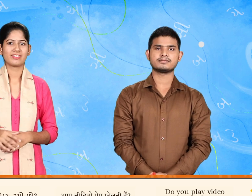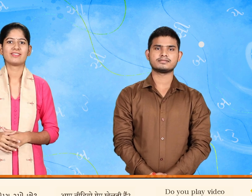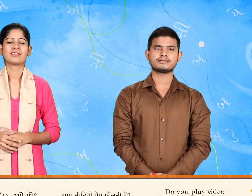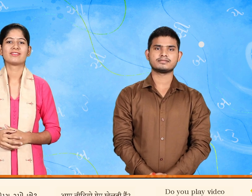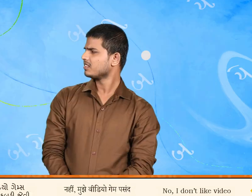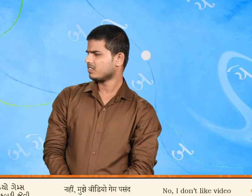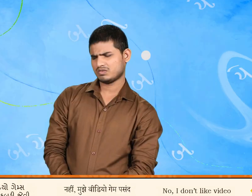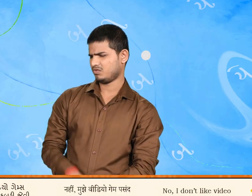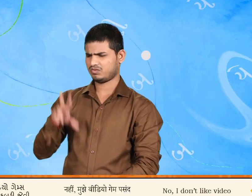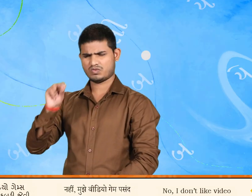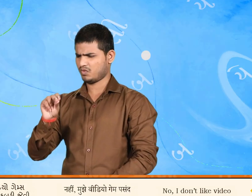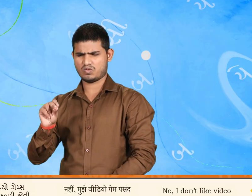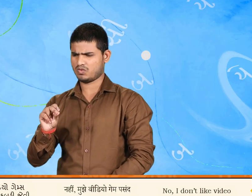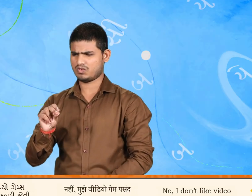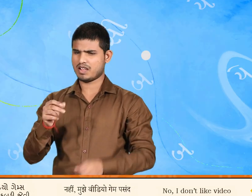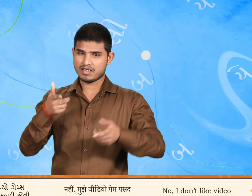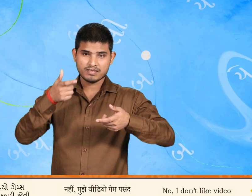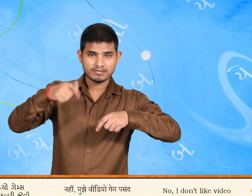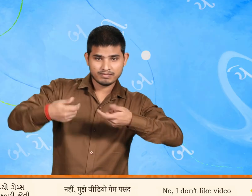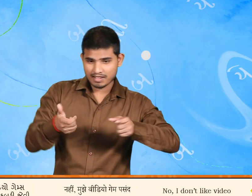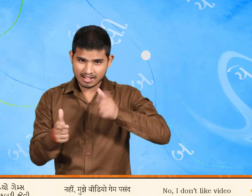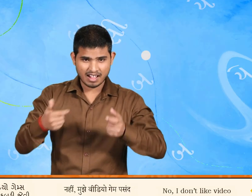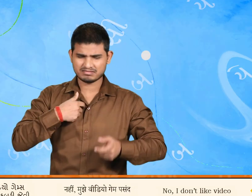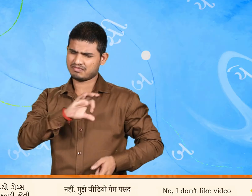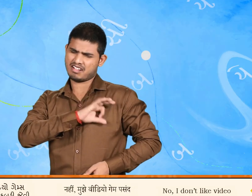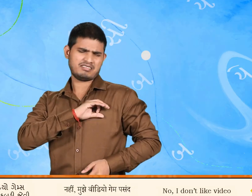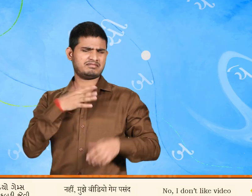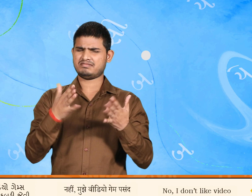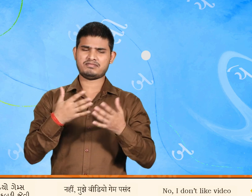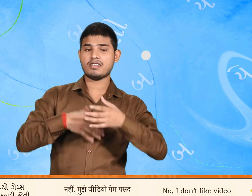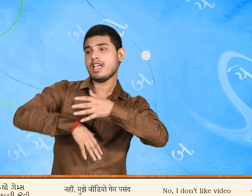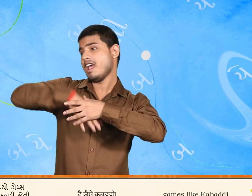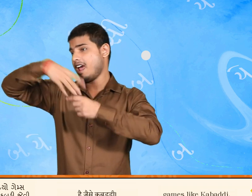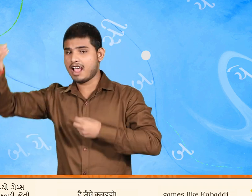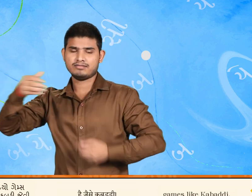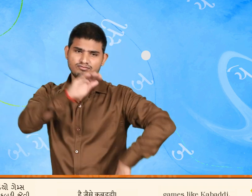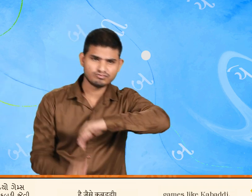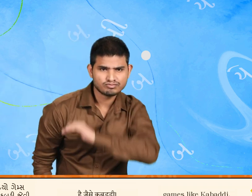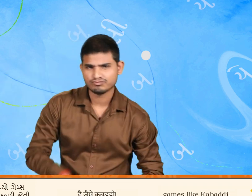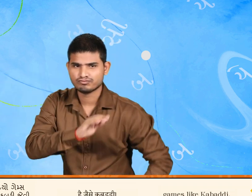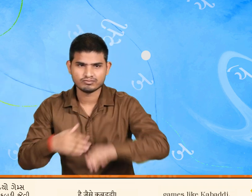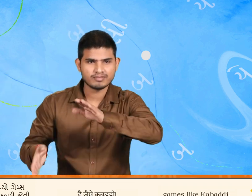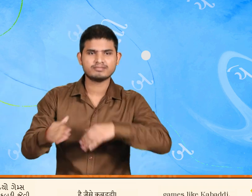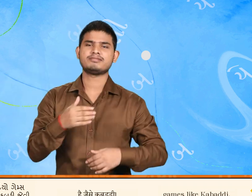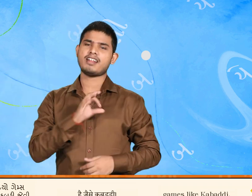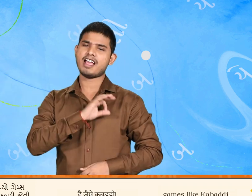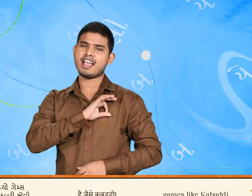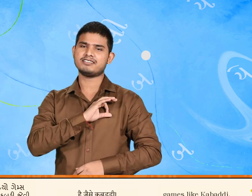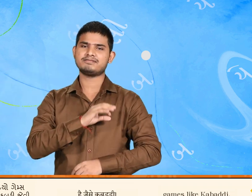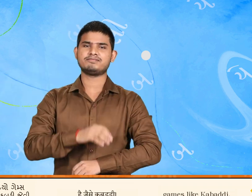ના મને વીડો ગીમ્સ પસંન નથી હું કબડ્ડ્ડી જેવી આઉટ્ડોર રમત રમું